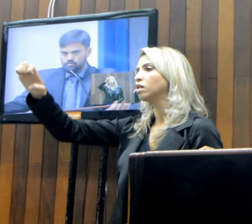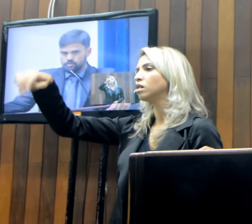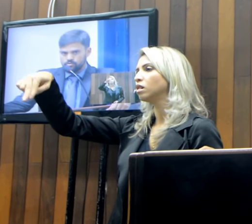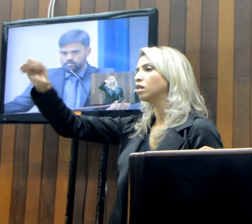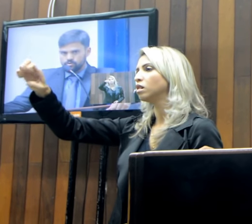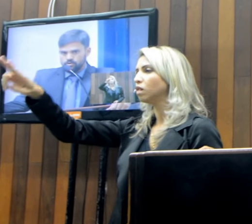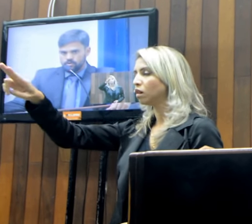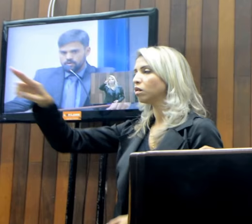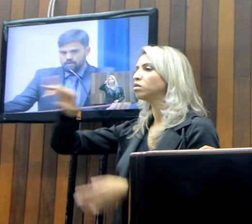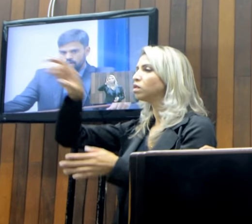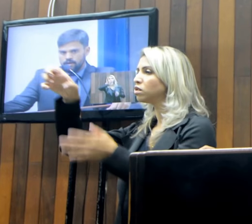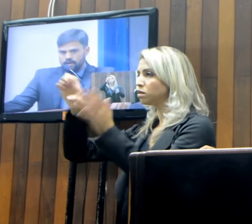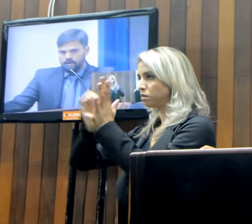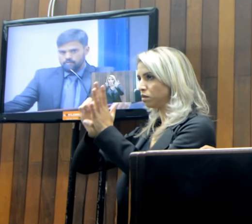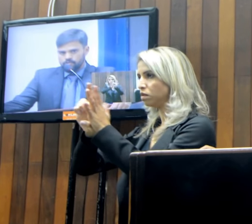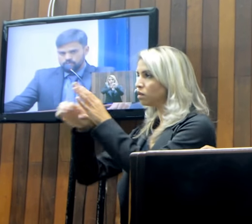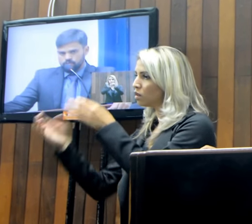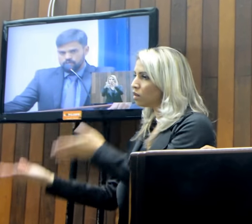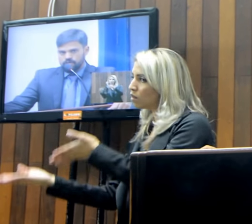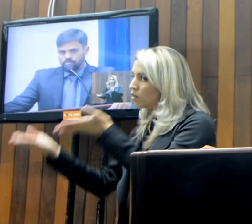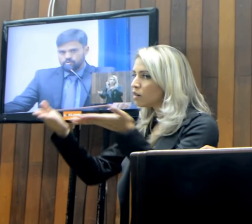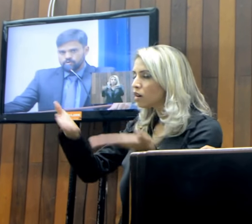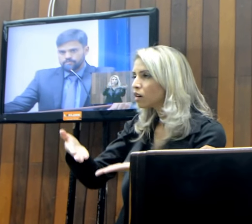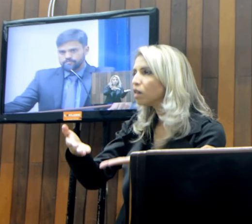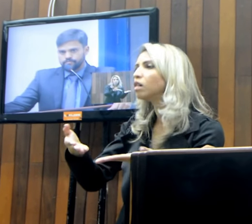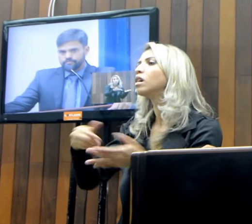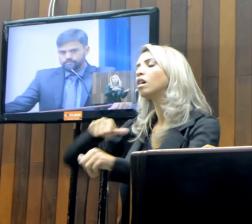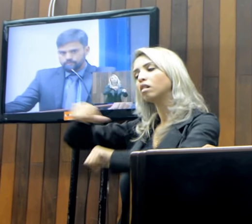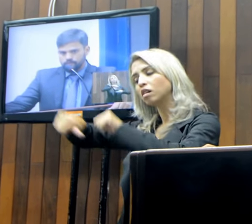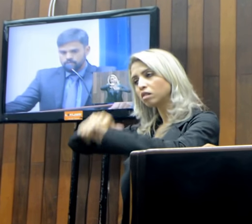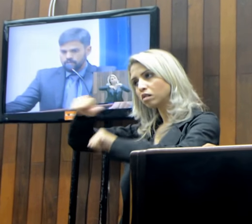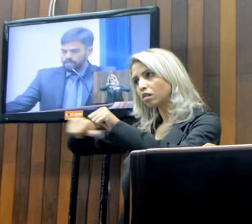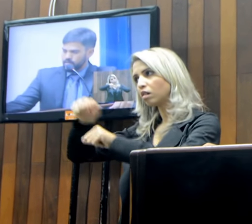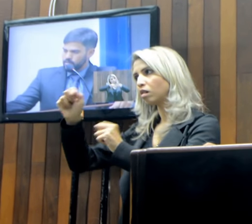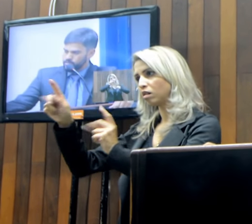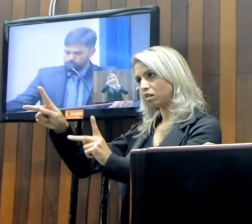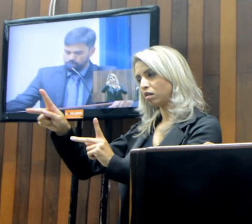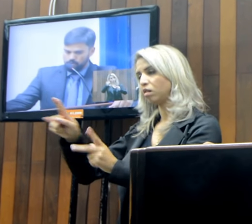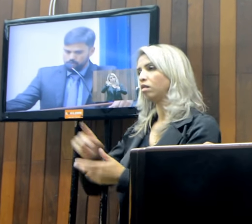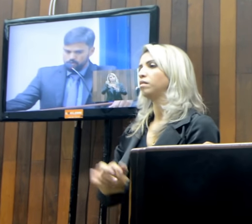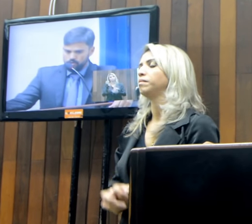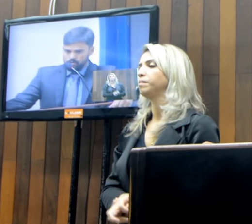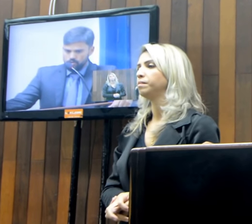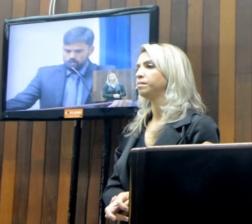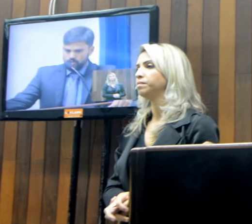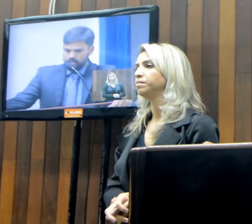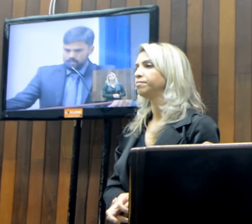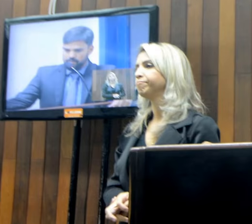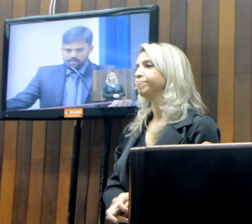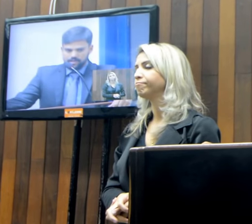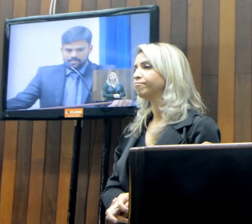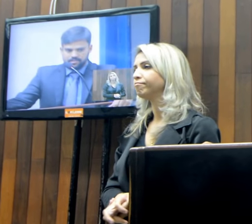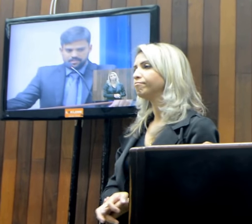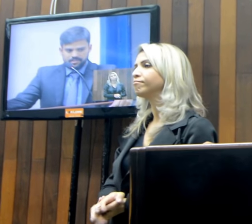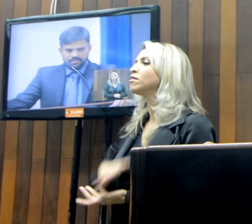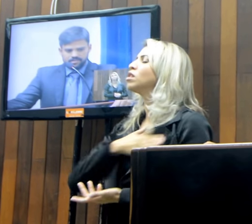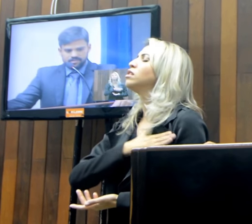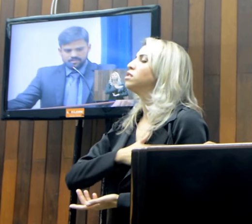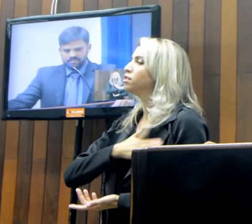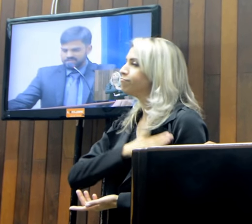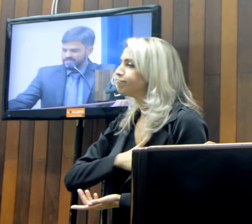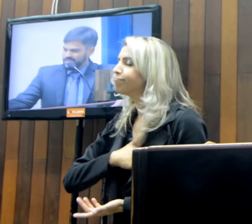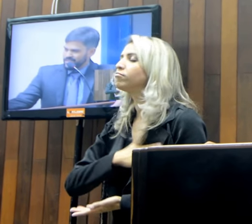estará assumindo a posição de vereador na Câmara Municipal. Gostaria, na verdade, de